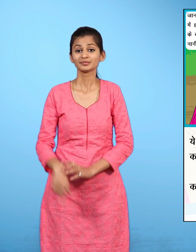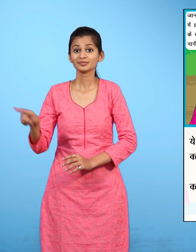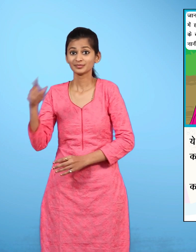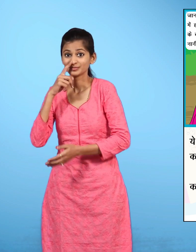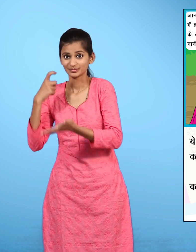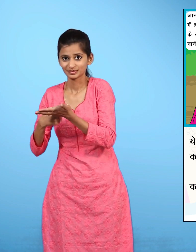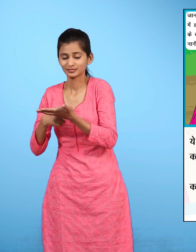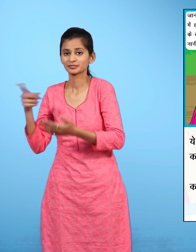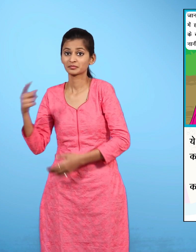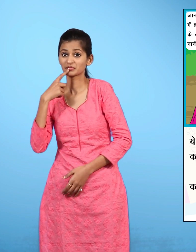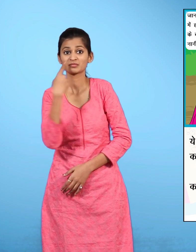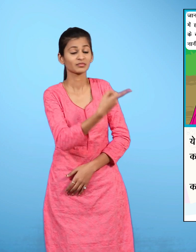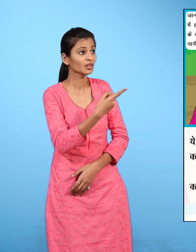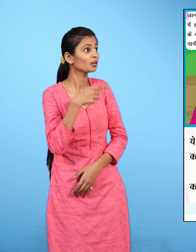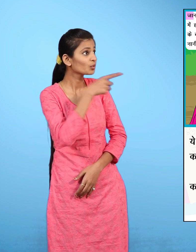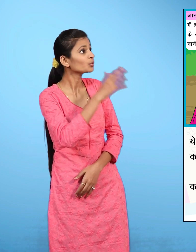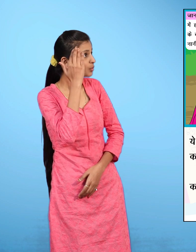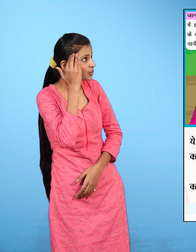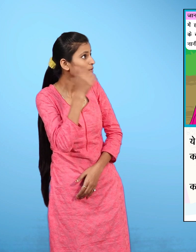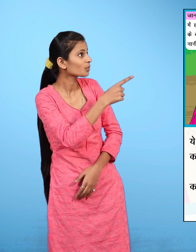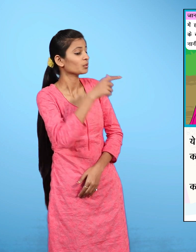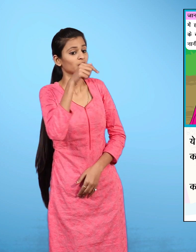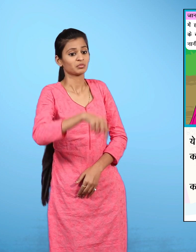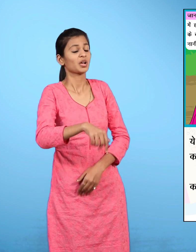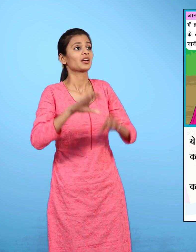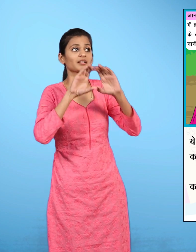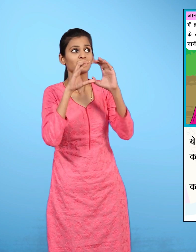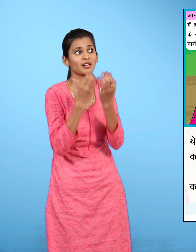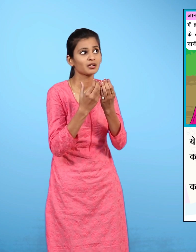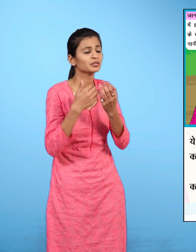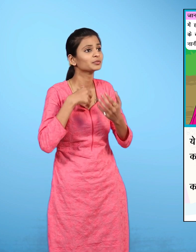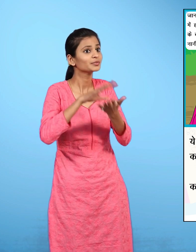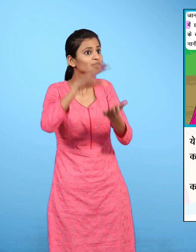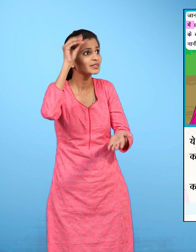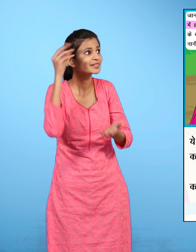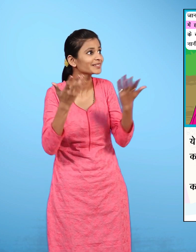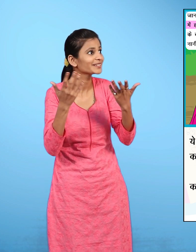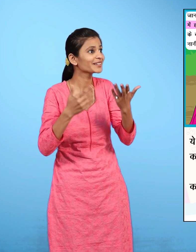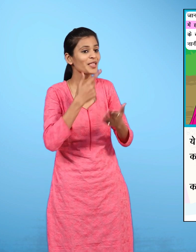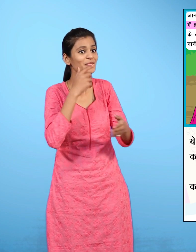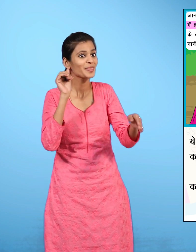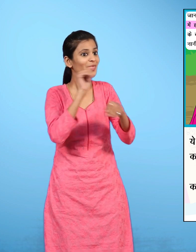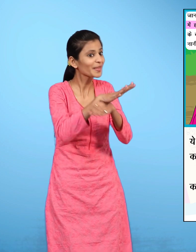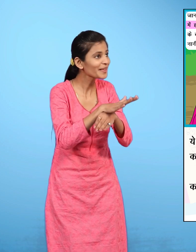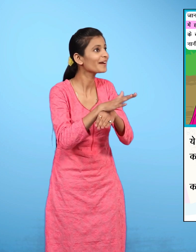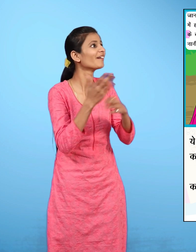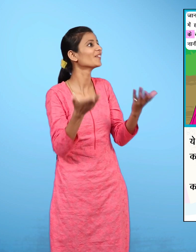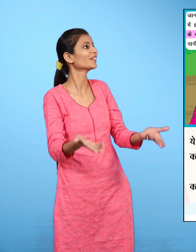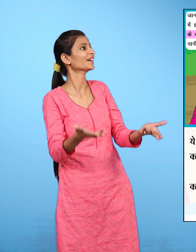रजिया कहती है, जानती हूँ आपा, आज कक्षा में हमने चिठी के सफर के बारे में